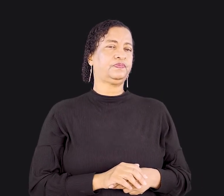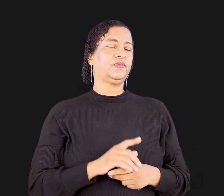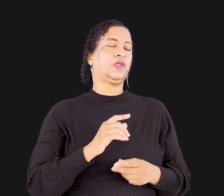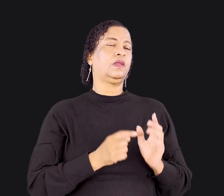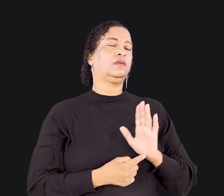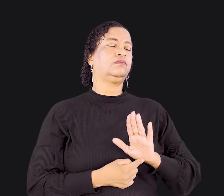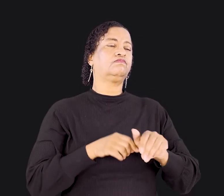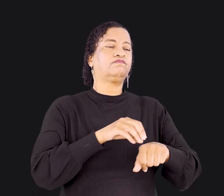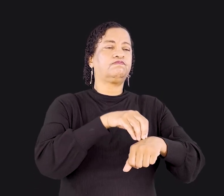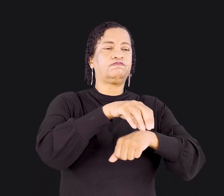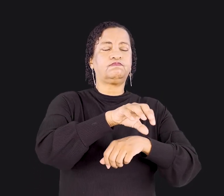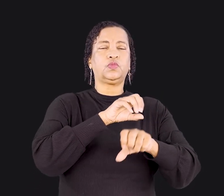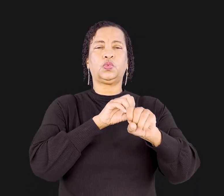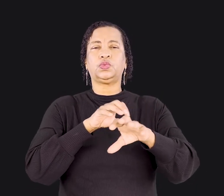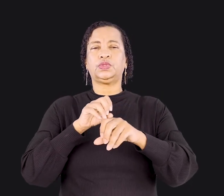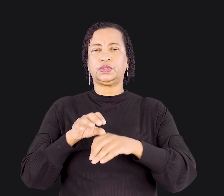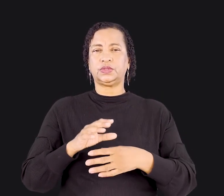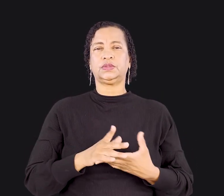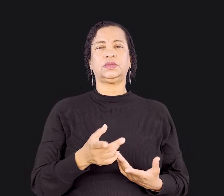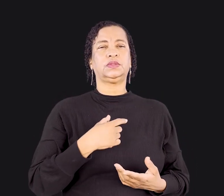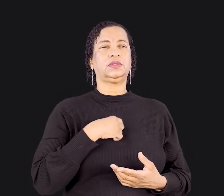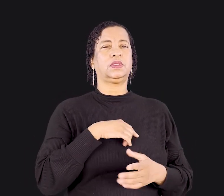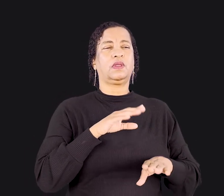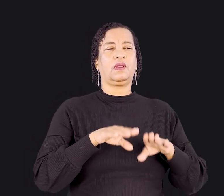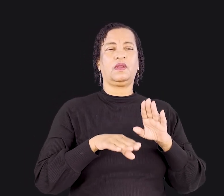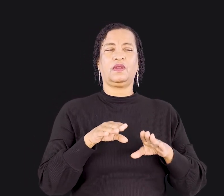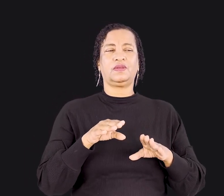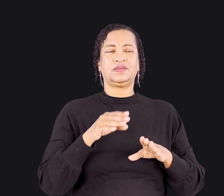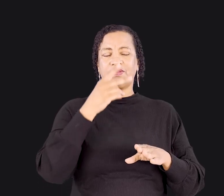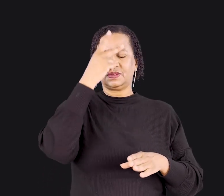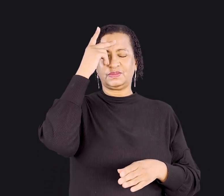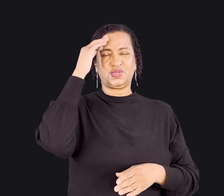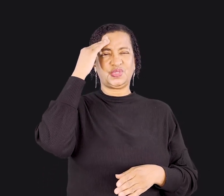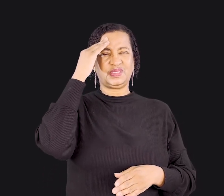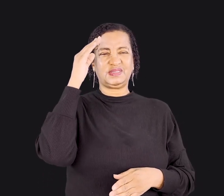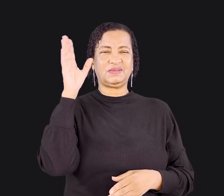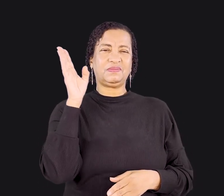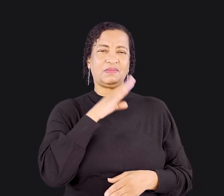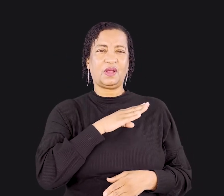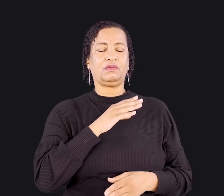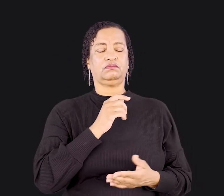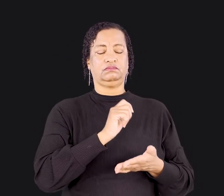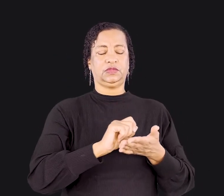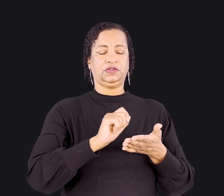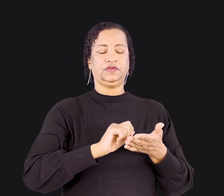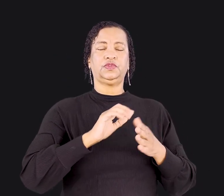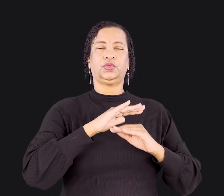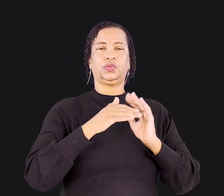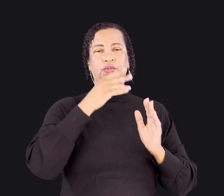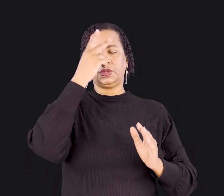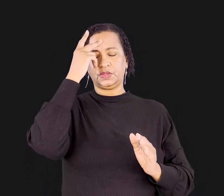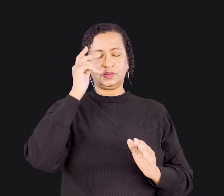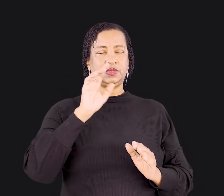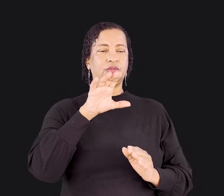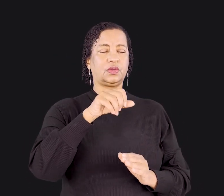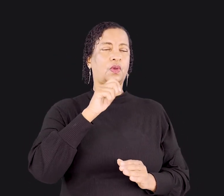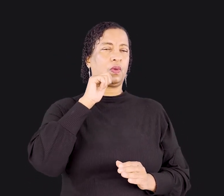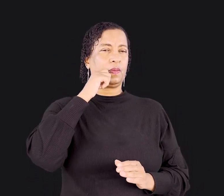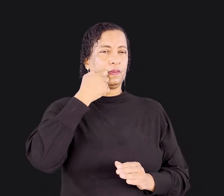transmitiu um ensinamento que geralmente é mal compreendido. Ele escreveu, Portanto, todo aquele que comer o pão ou beber o